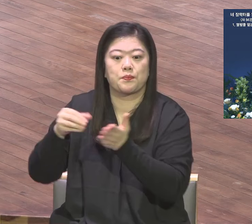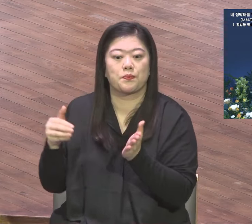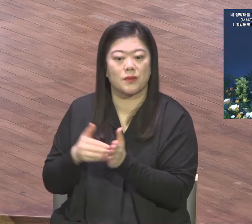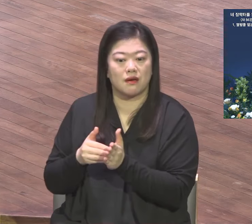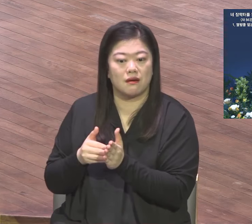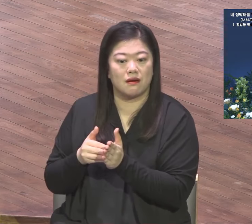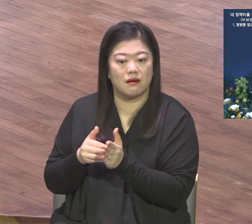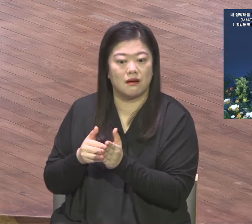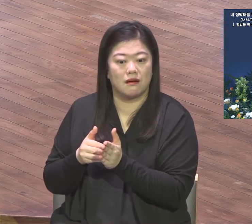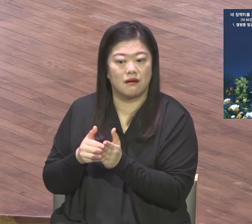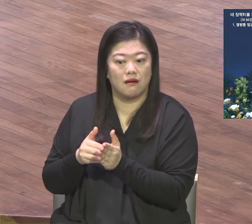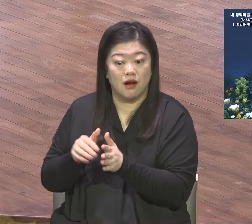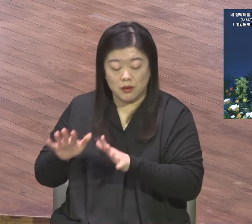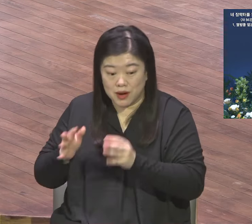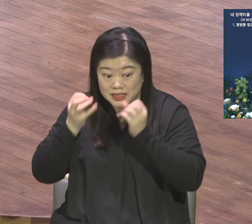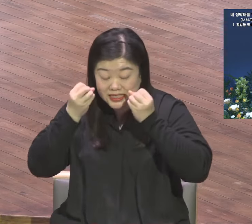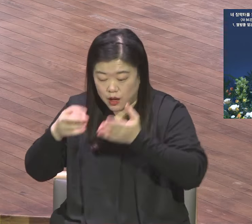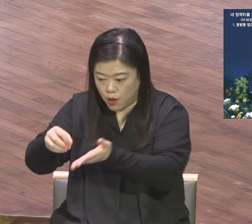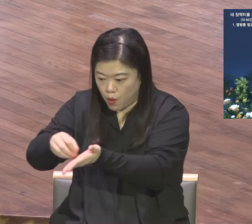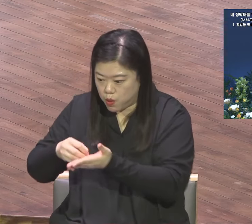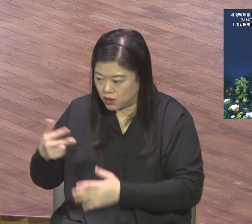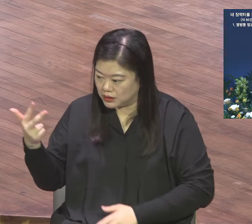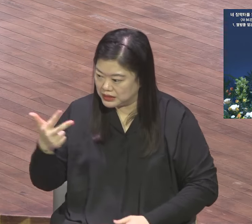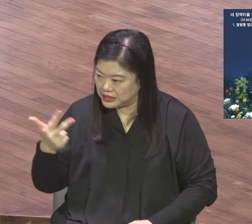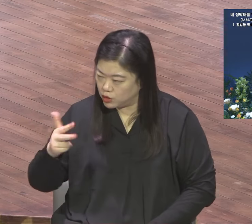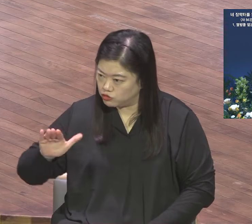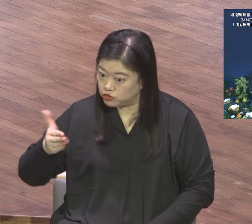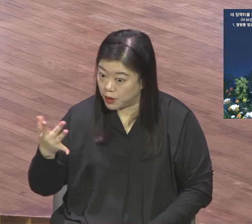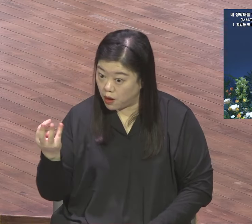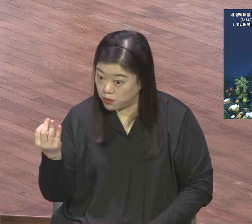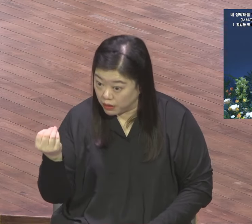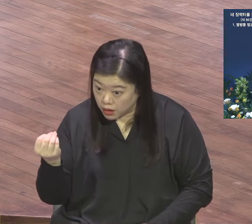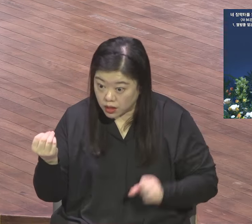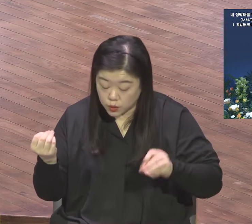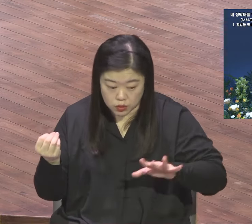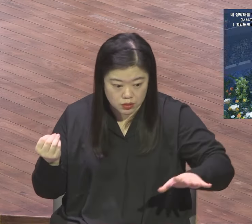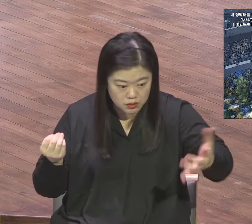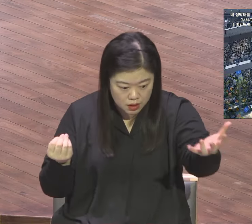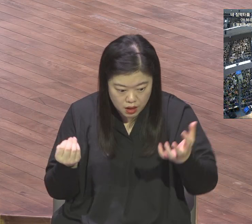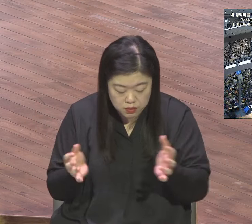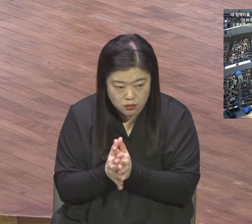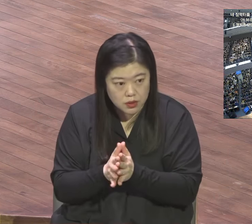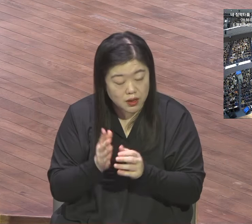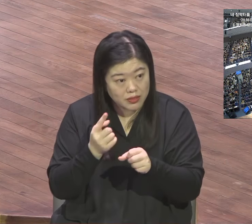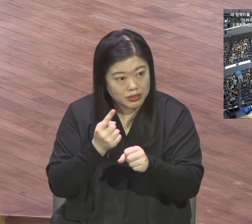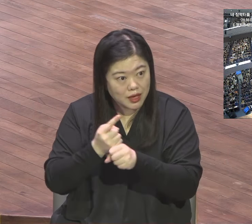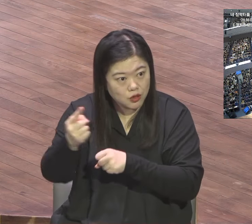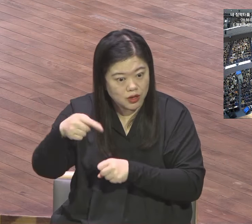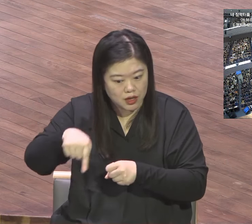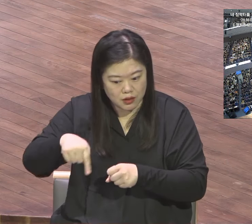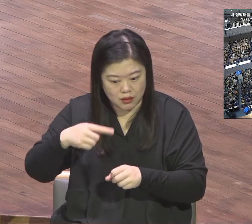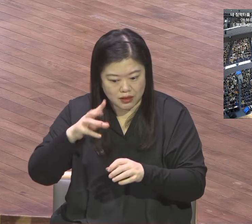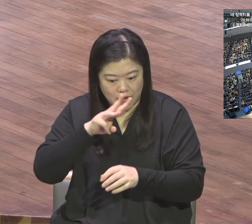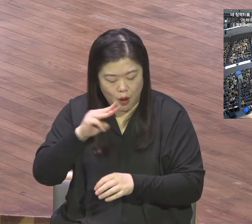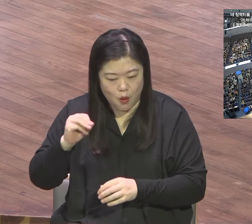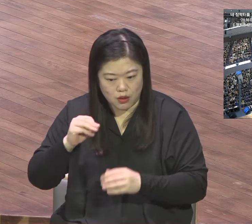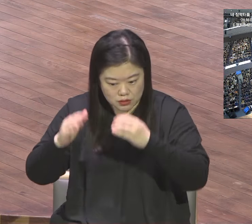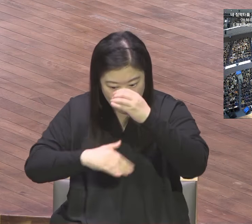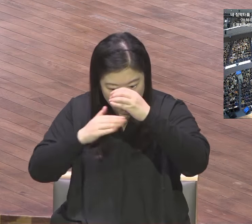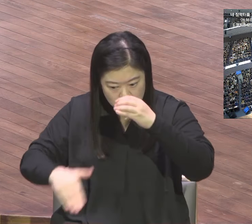다 돼 갑니다. 여러분이 올해 내년에 하나님이 채워 있을 줄을 확신합니다. 교회 장막 틀을 틀을 넓히는 넓히는